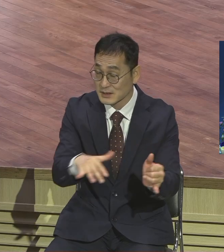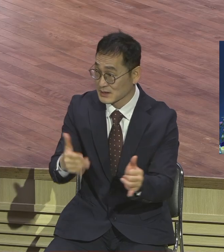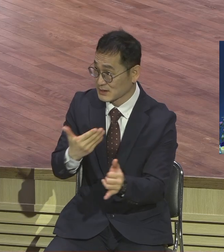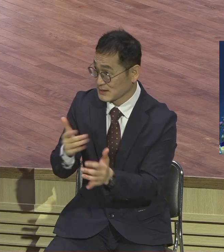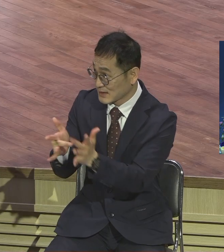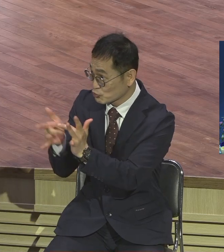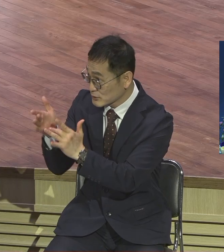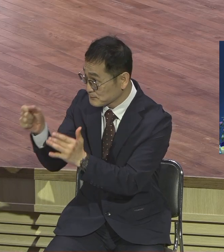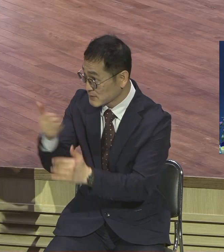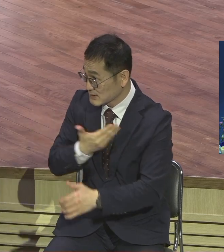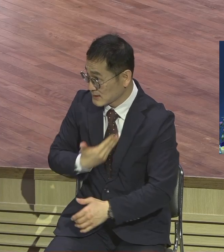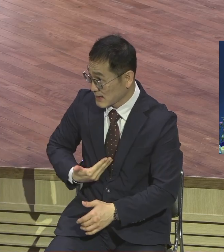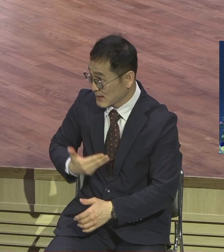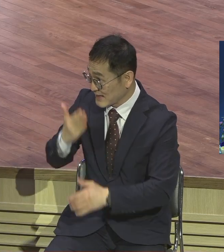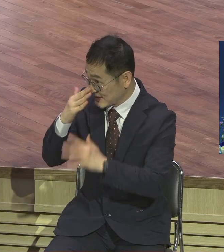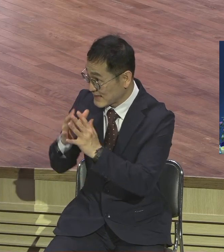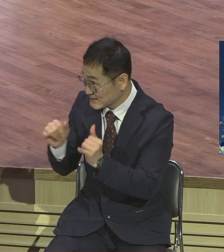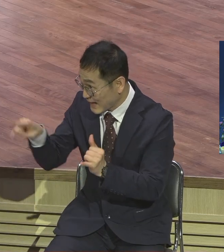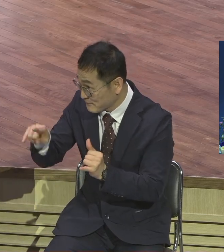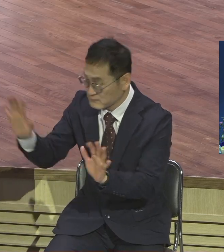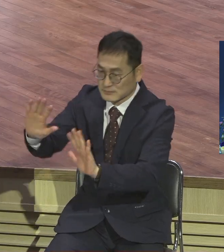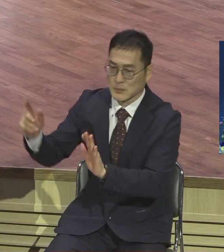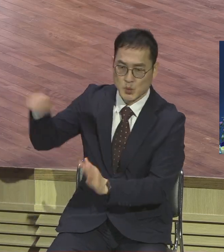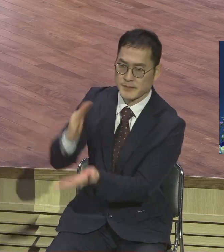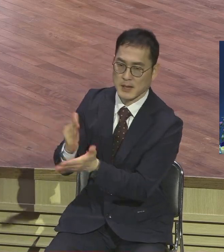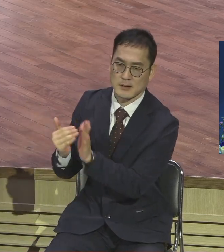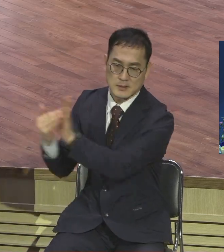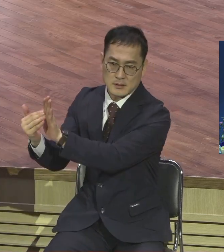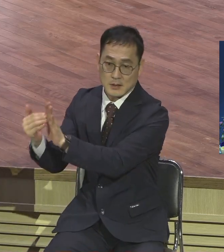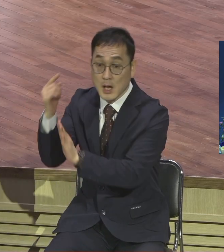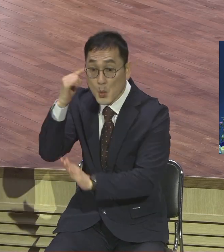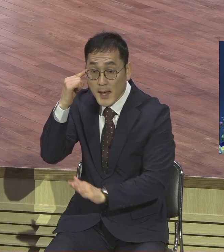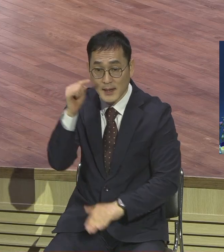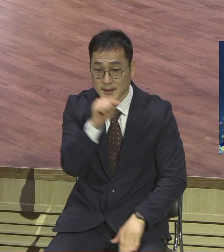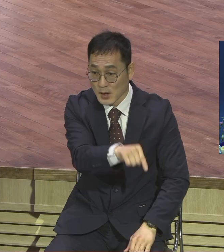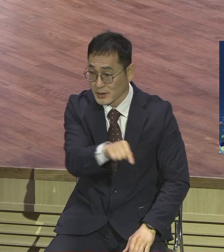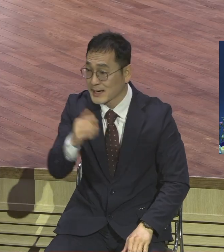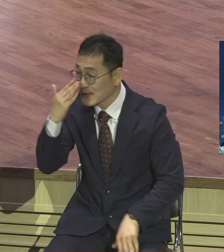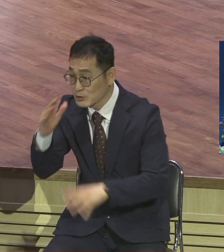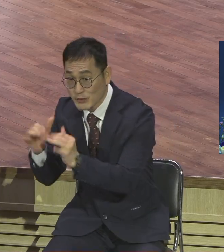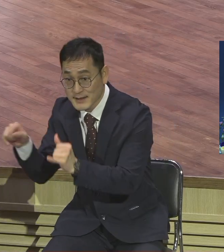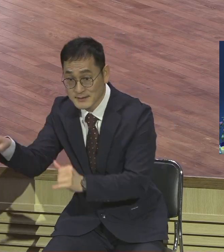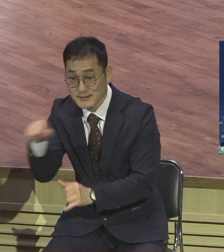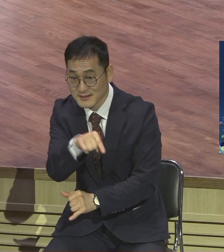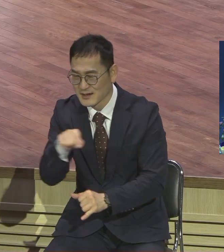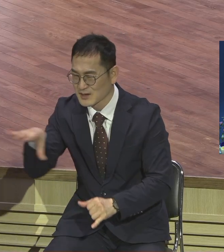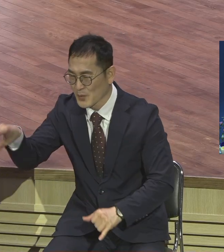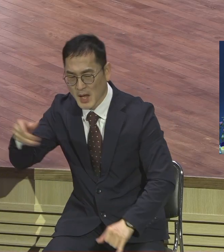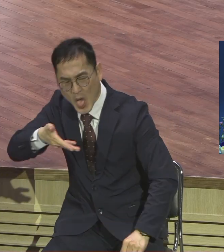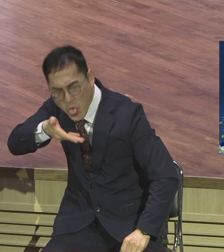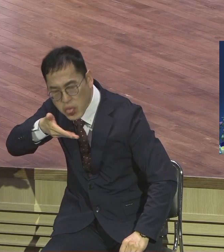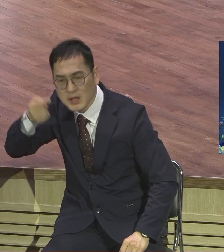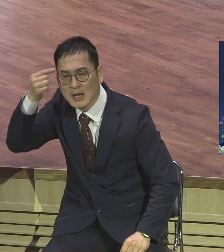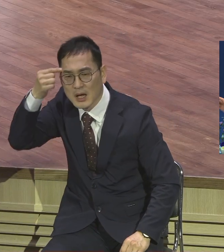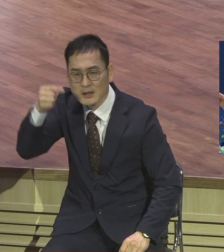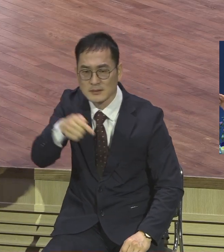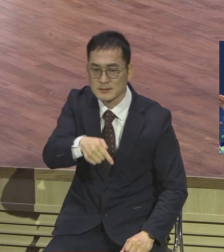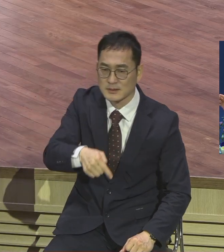왜냐하면 왜냐하면 당시는 사마리아 사람들을 유대인들이 업신적이기 때문에 이것들은 완전히 잡종들이다